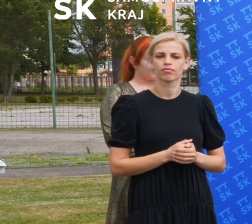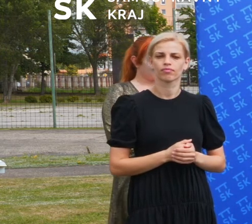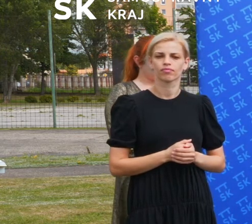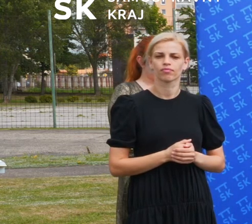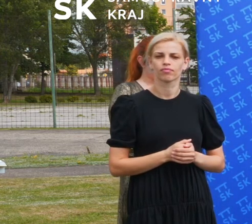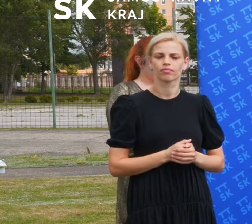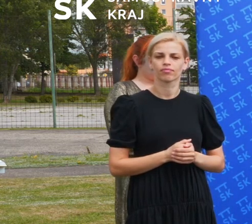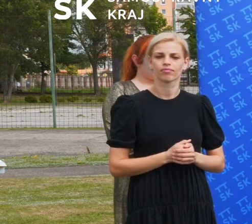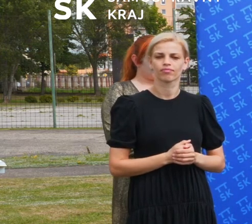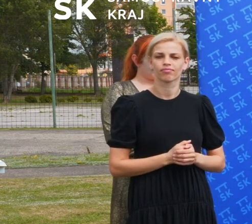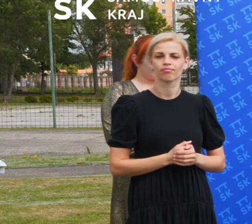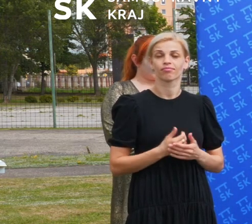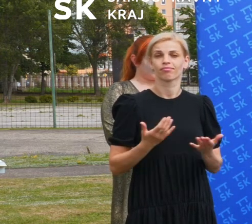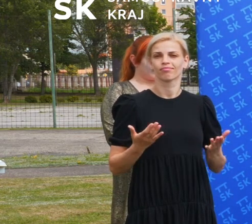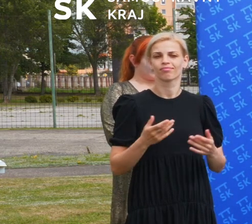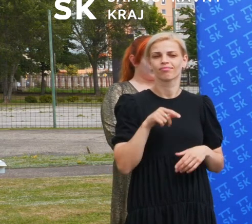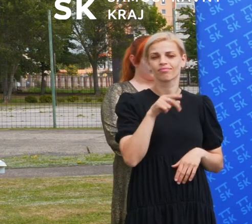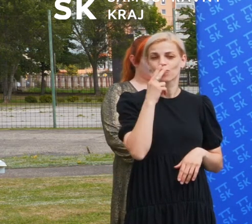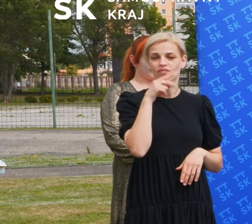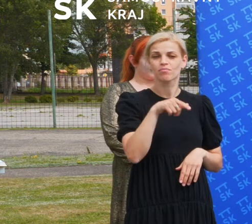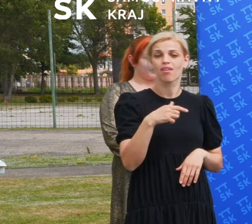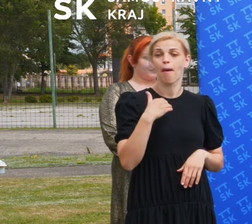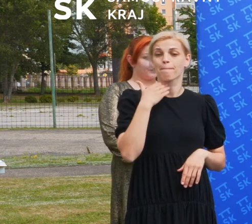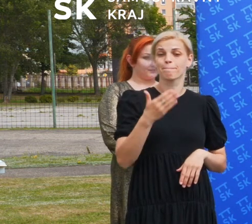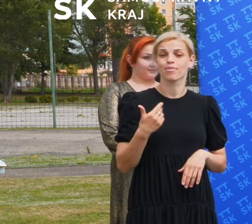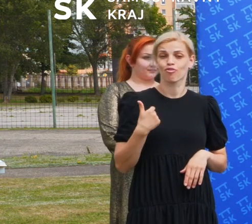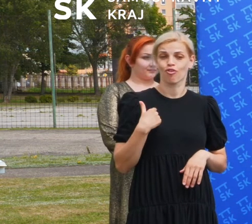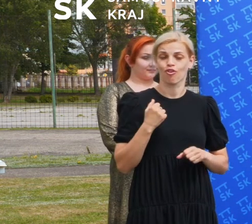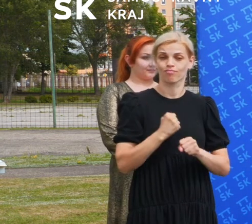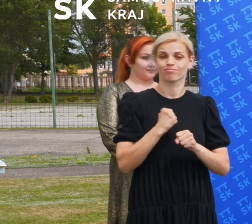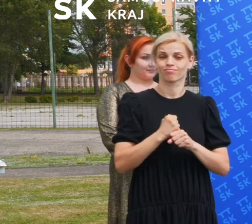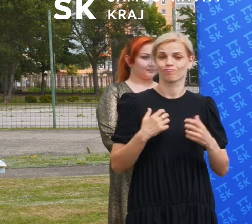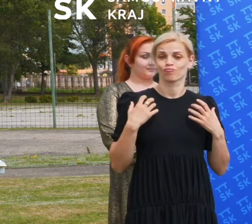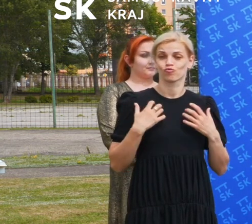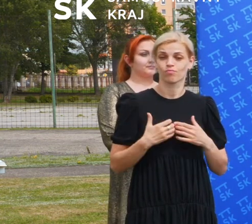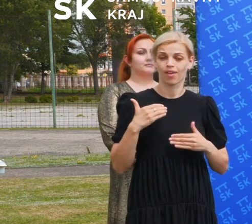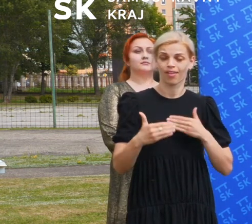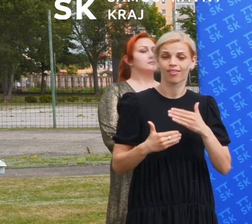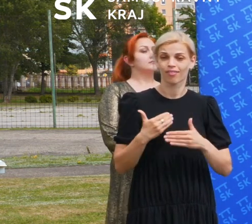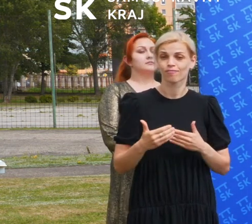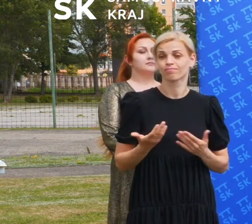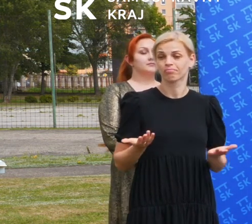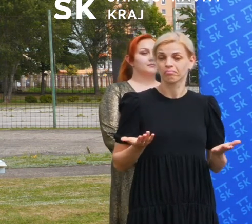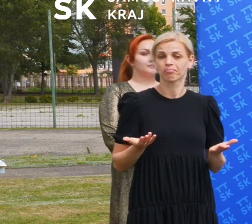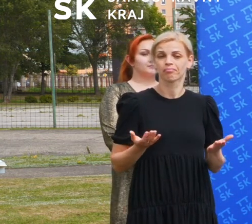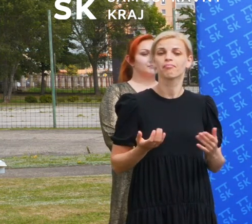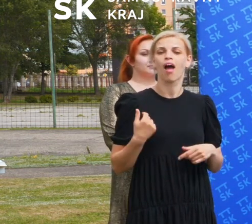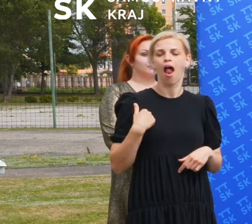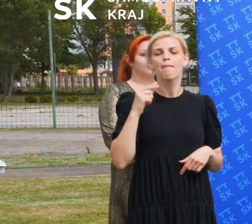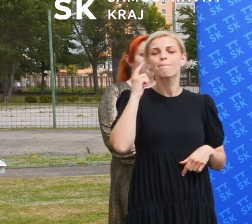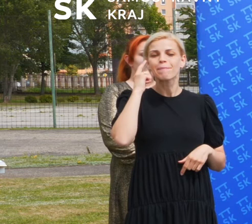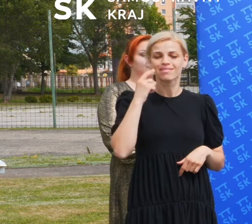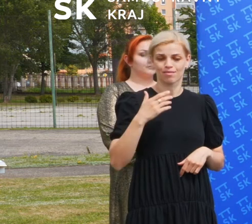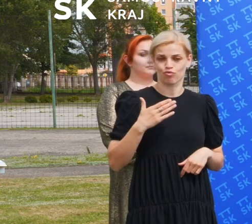tvoje funkčné obdobie a ak to vnitne, si myslím, že tu kreslíme celkom slušnú